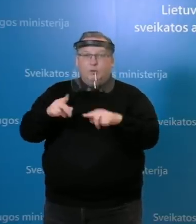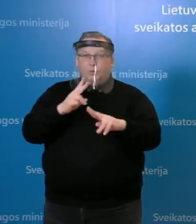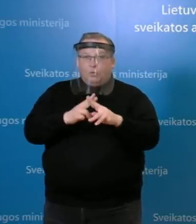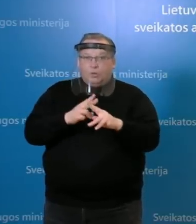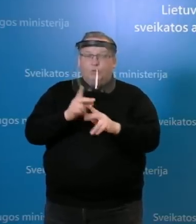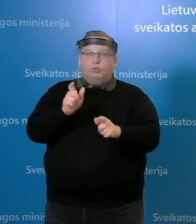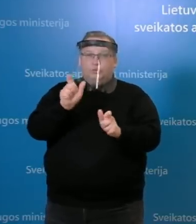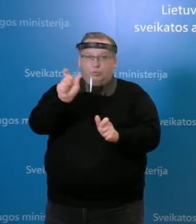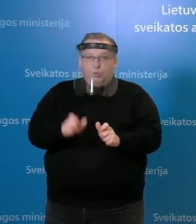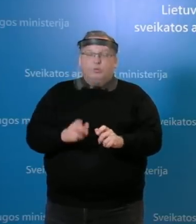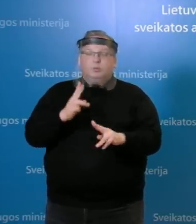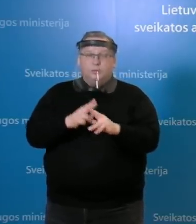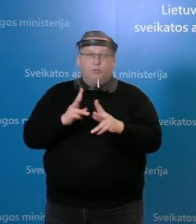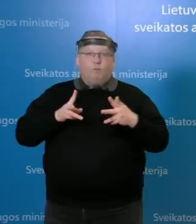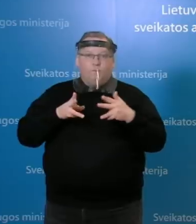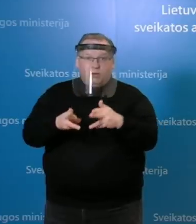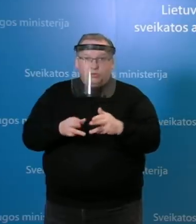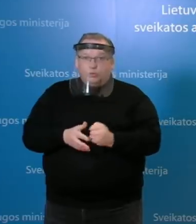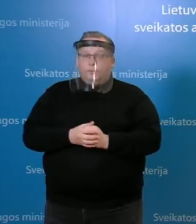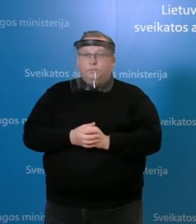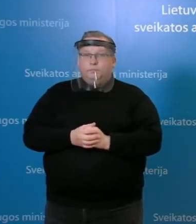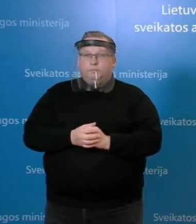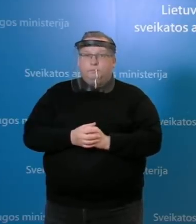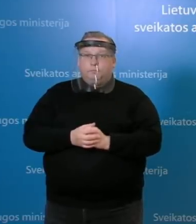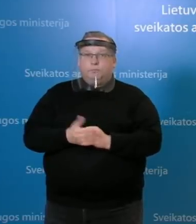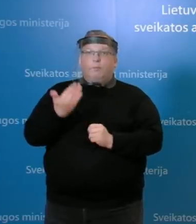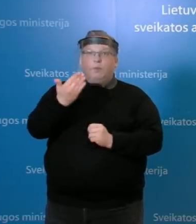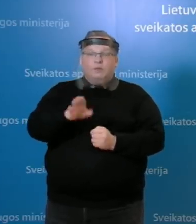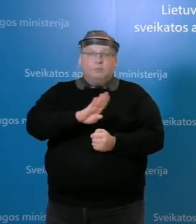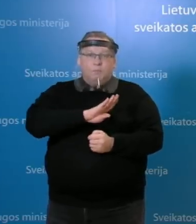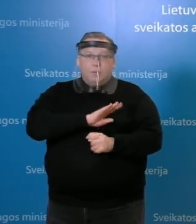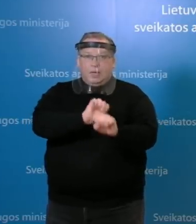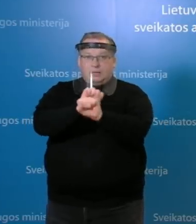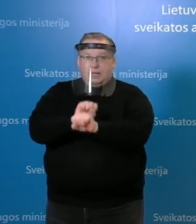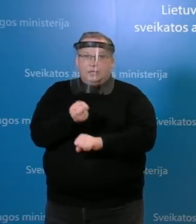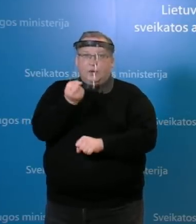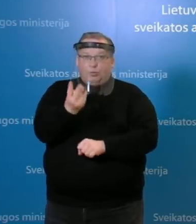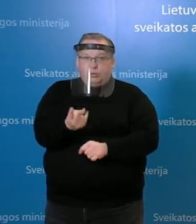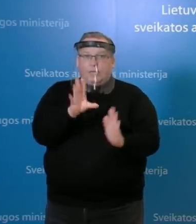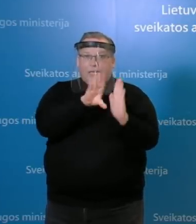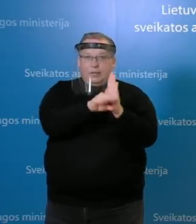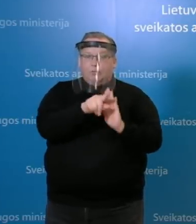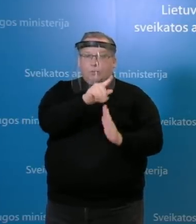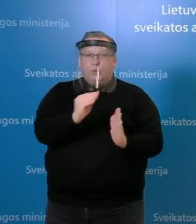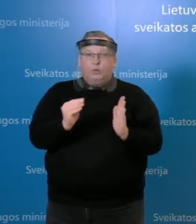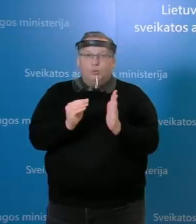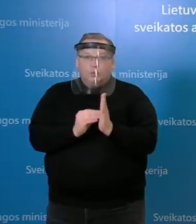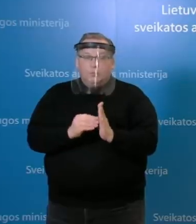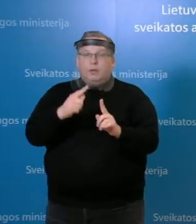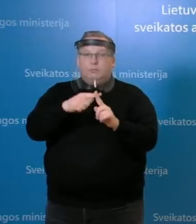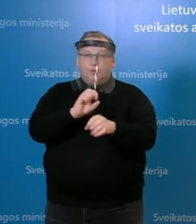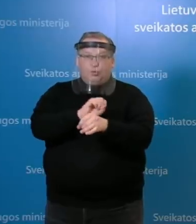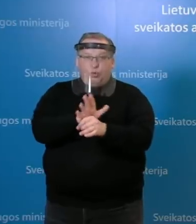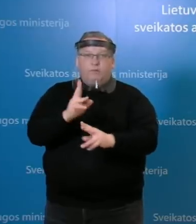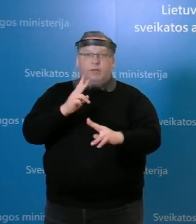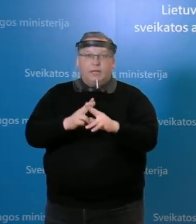onkologinė lyga. Na ir jis mirė Santaros klinikose, kadangi nustadžiusi amteigiamą COVID-19